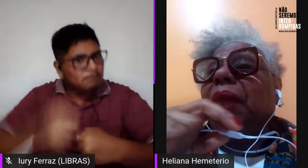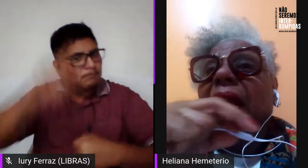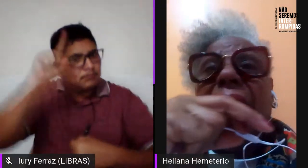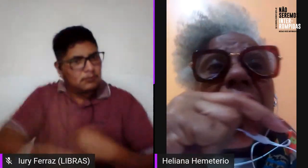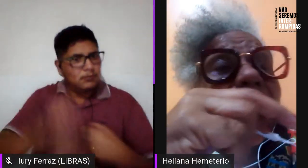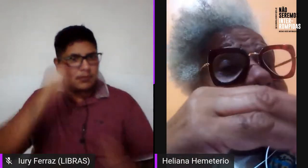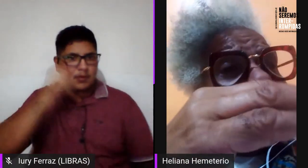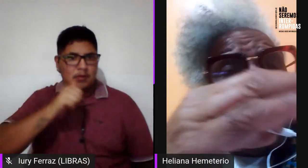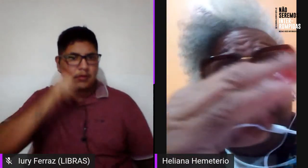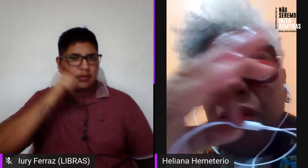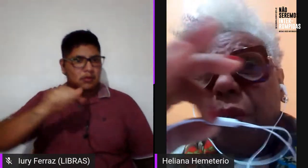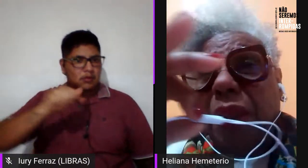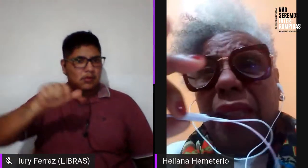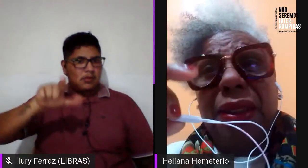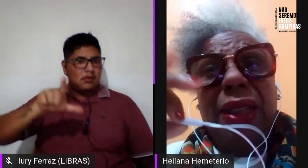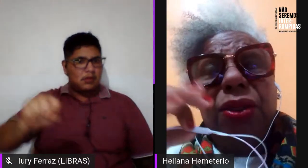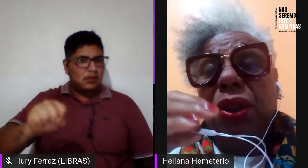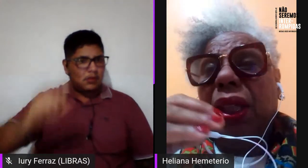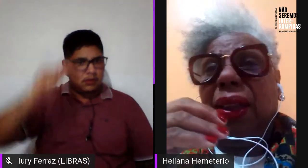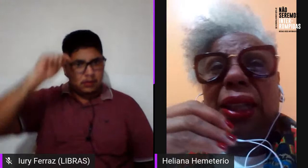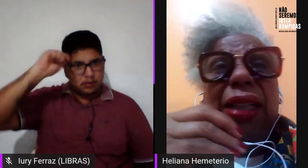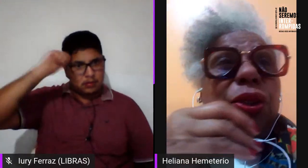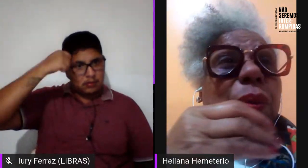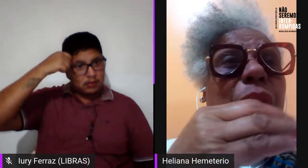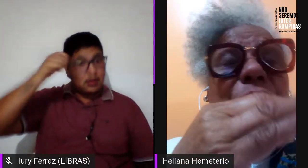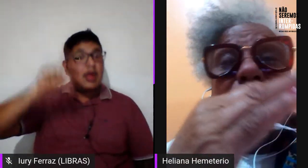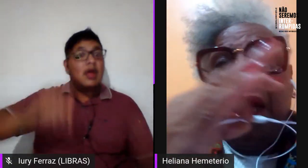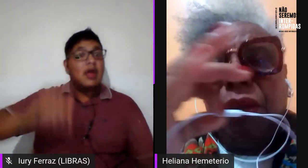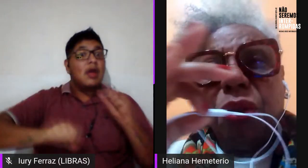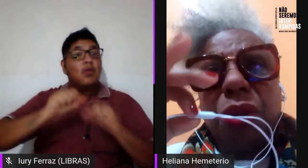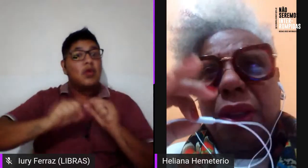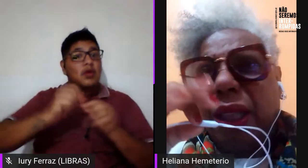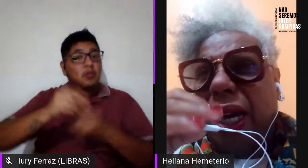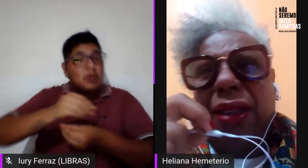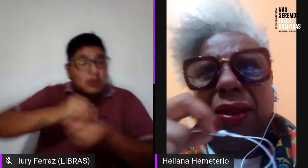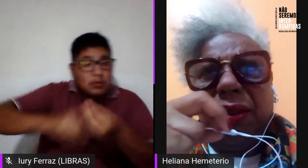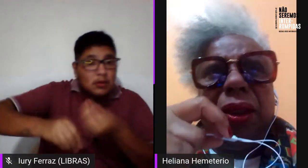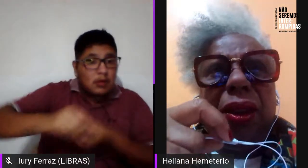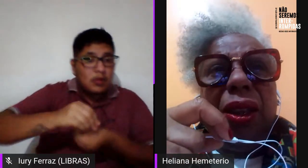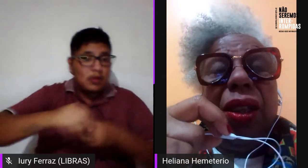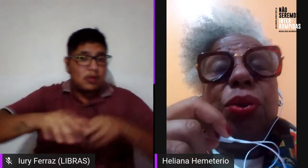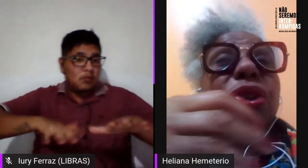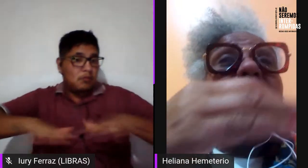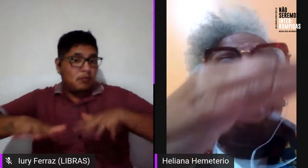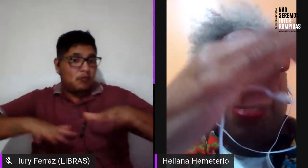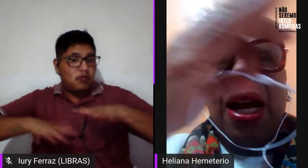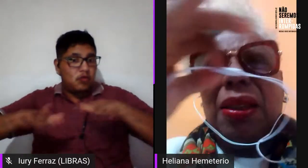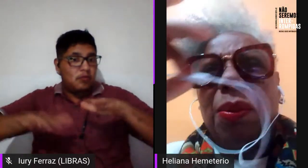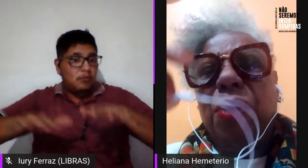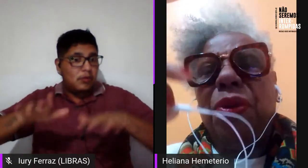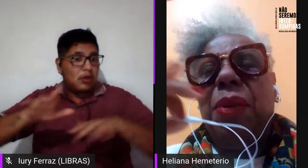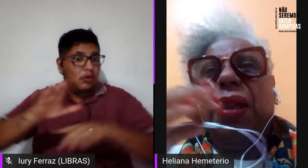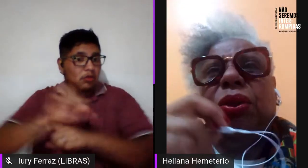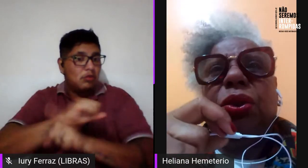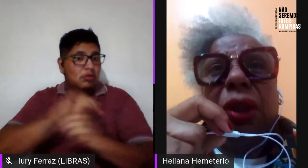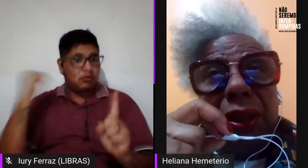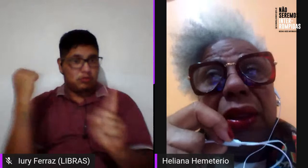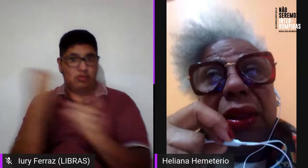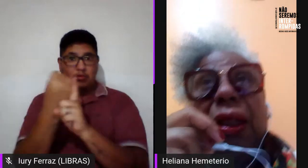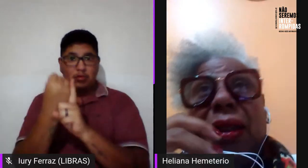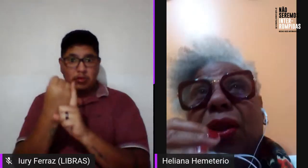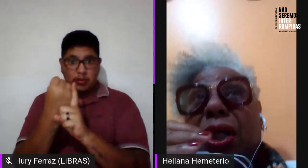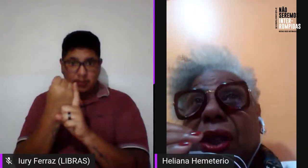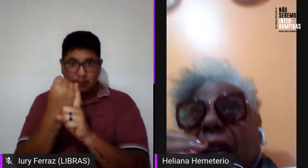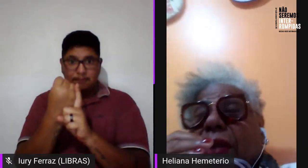é de uma interseccionalidade de movimentos sociais nos demais movimentos,